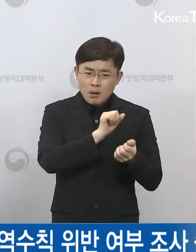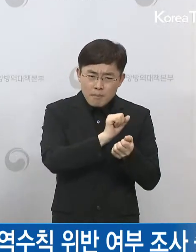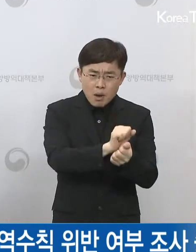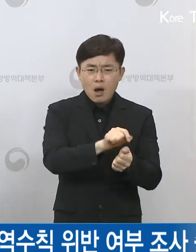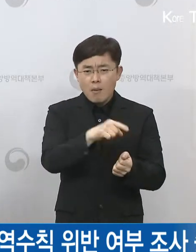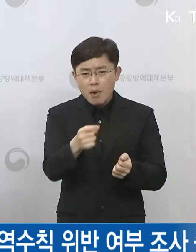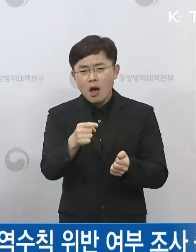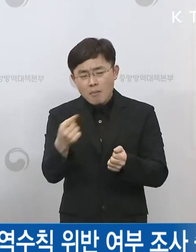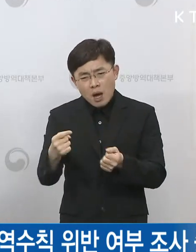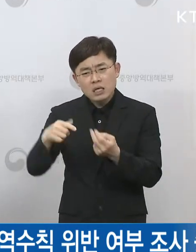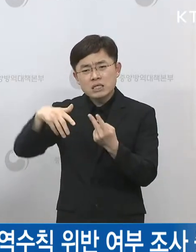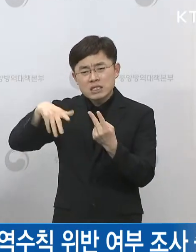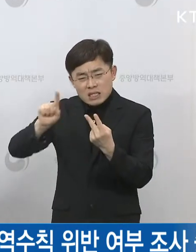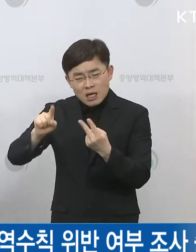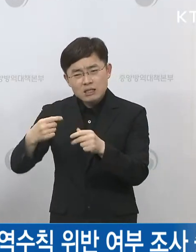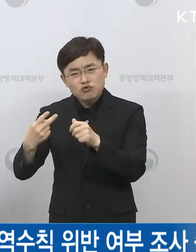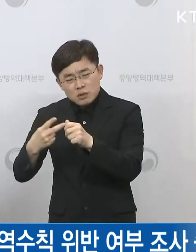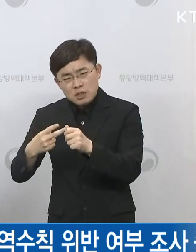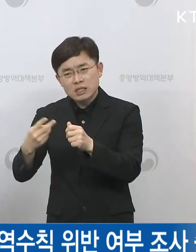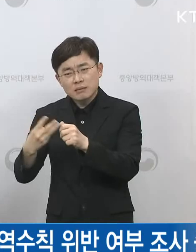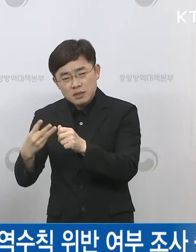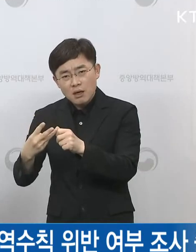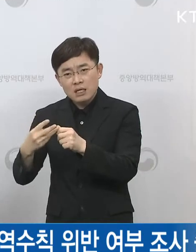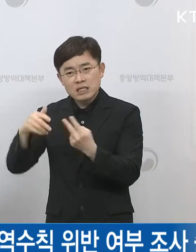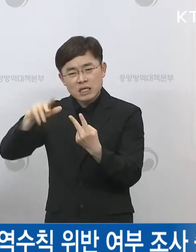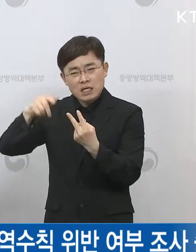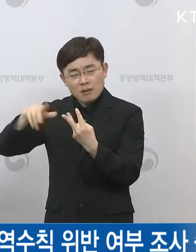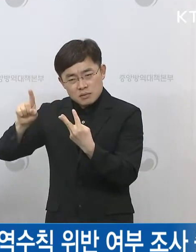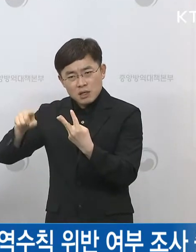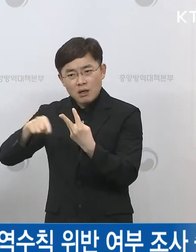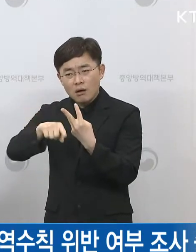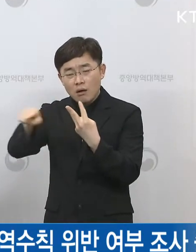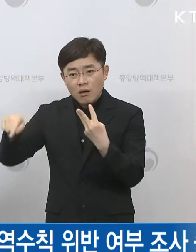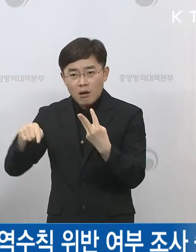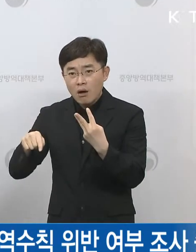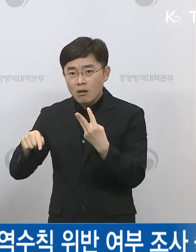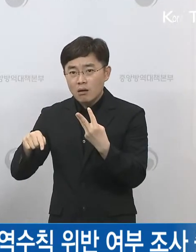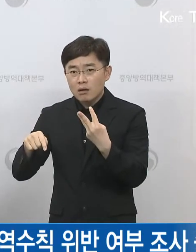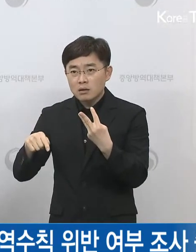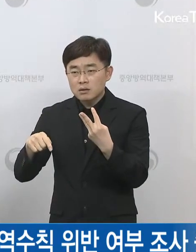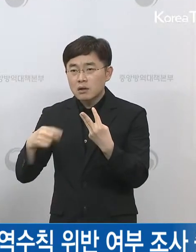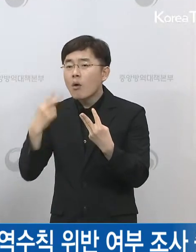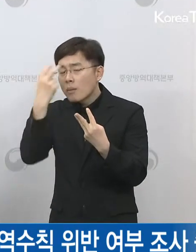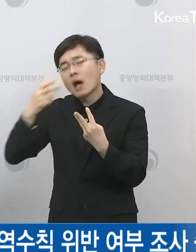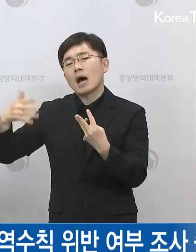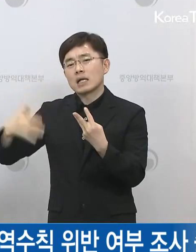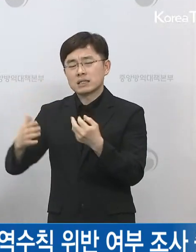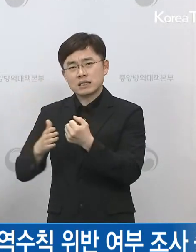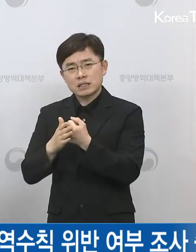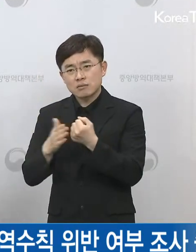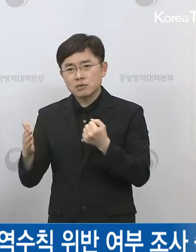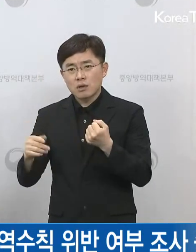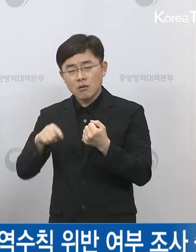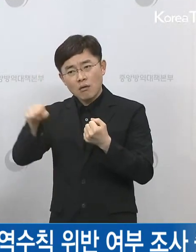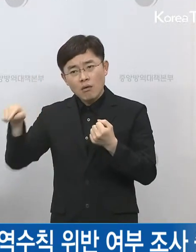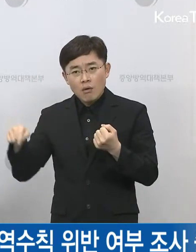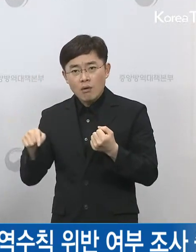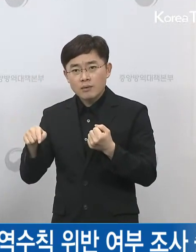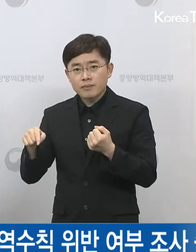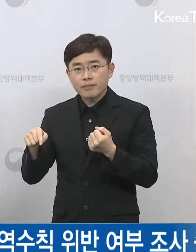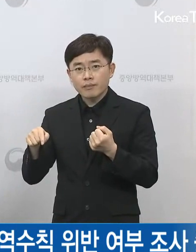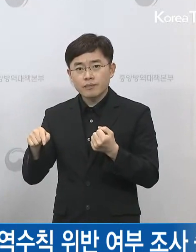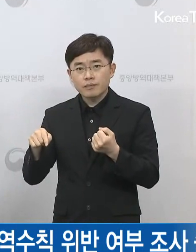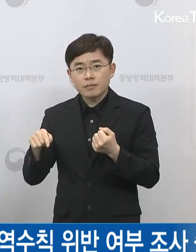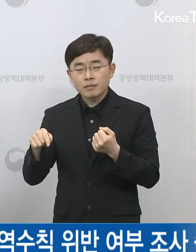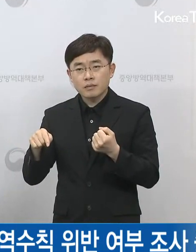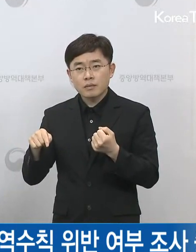3차의 전파자들이 모두 다 확인이 안 됐을 가능성들이 있기 때문에 어느 정도 지역